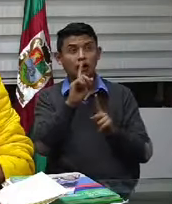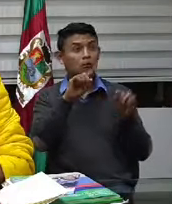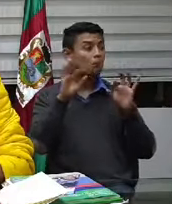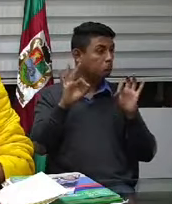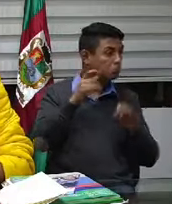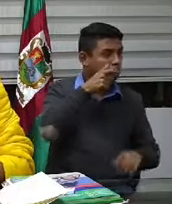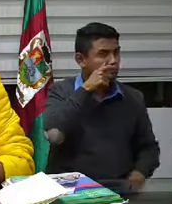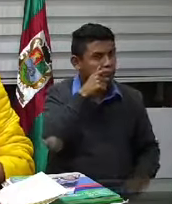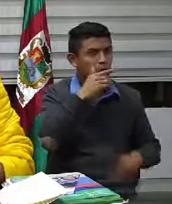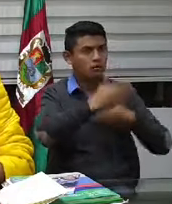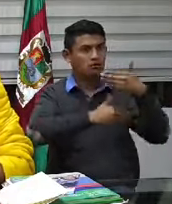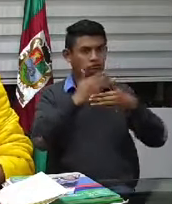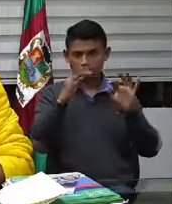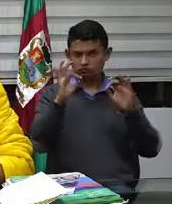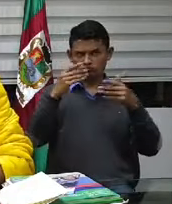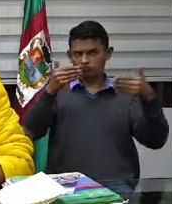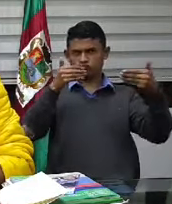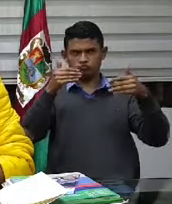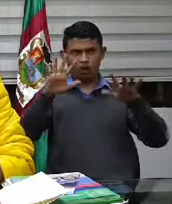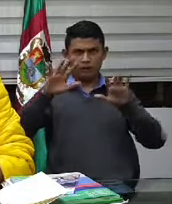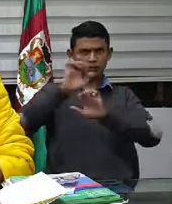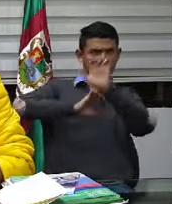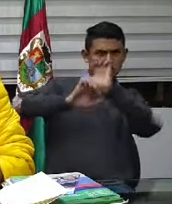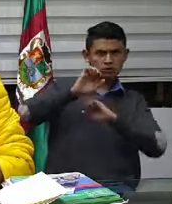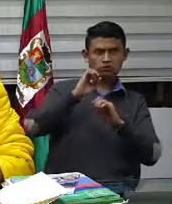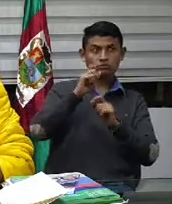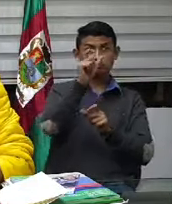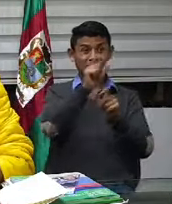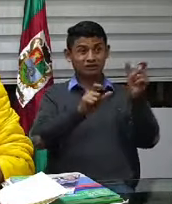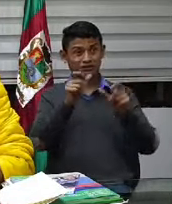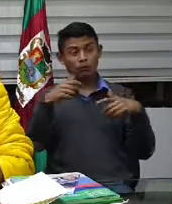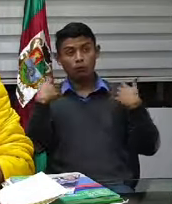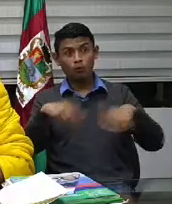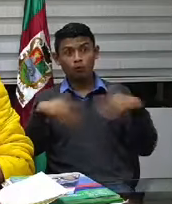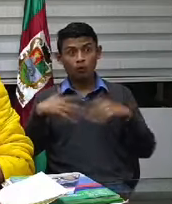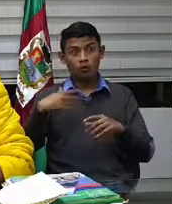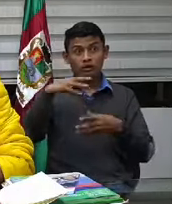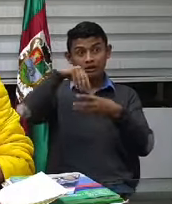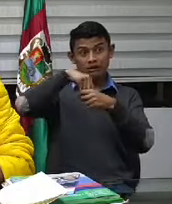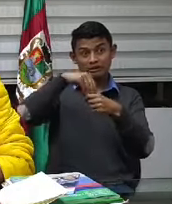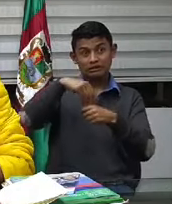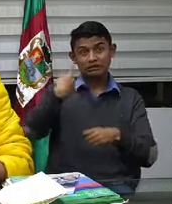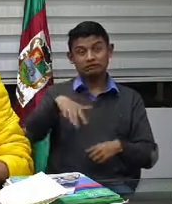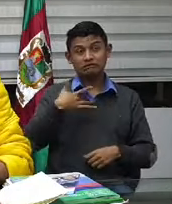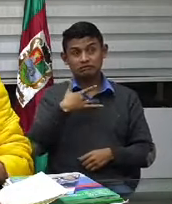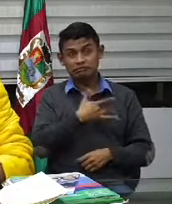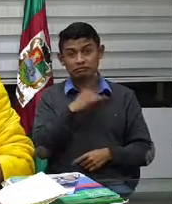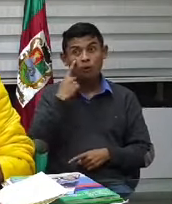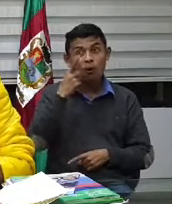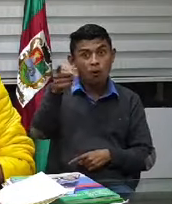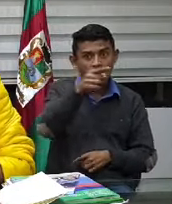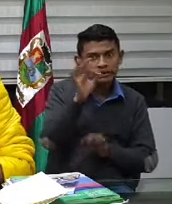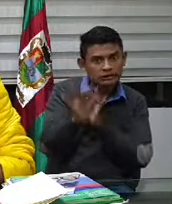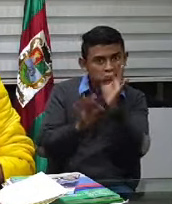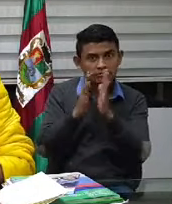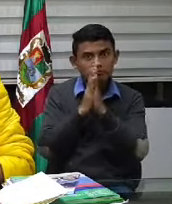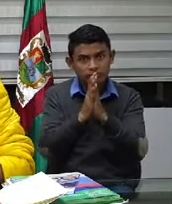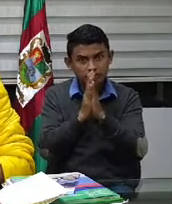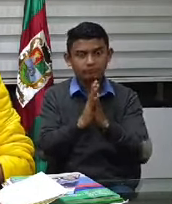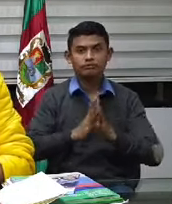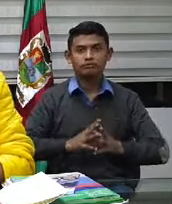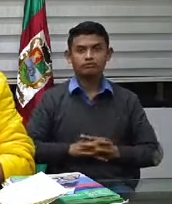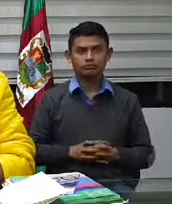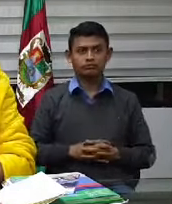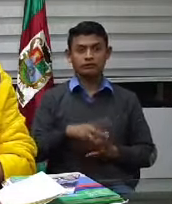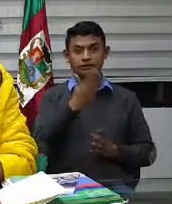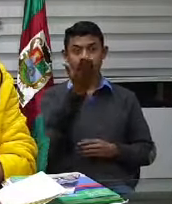procesos y toda la protección del personal que trabaja en salud les quería decir que qué ha dado el gobierno en